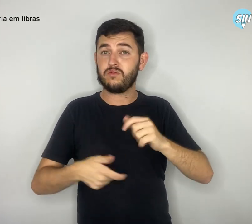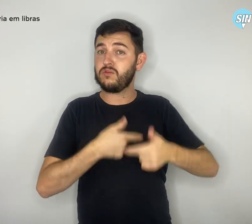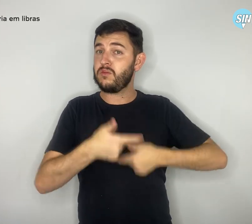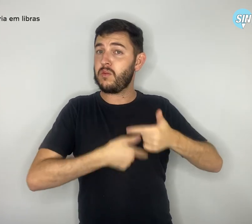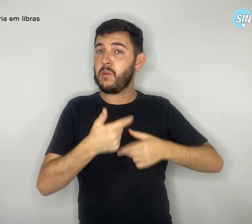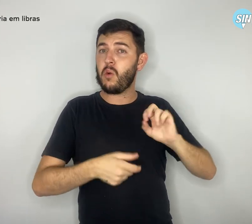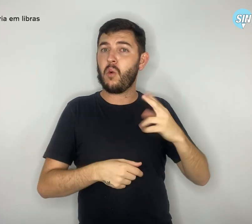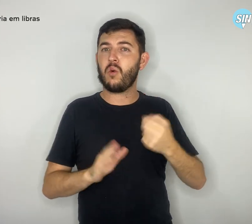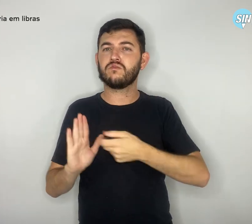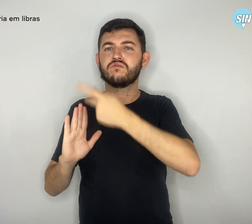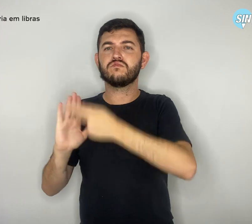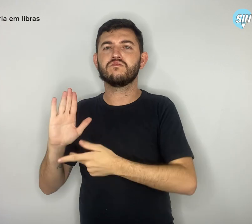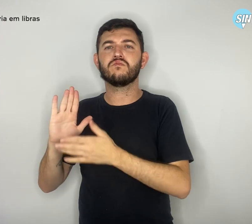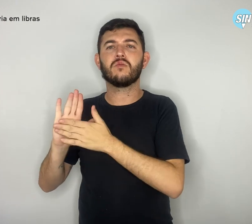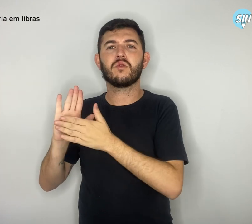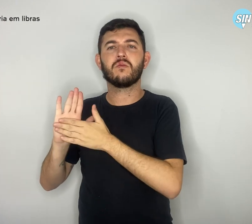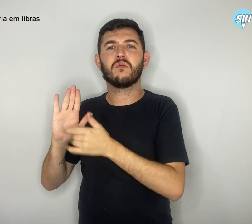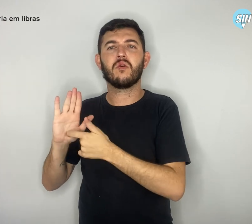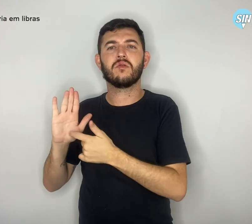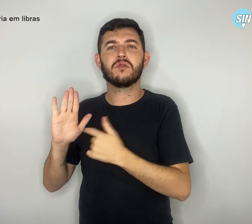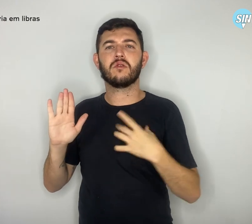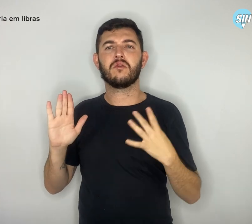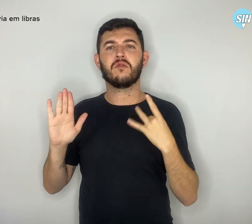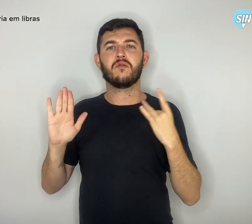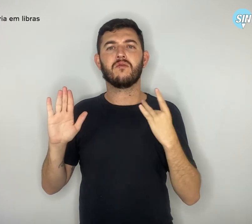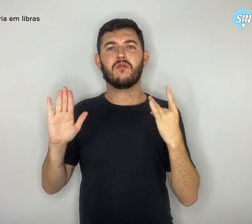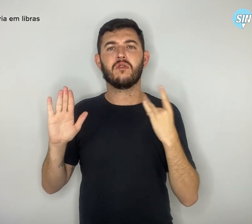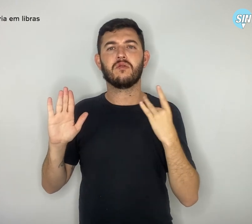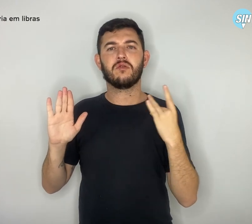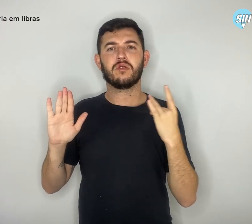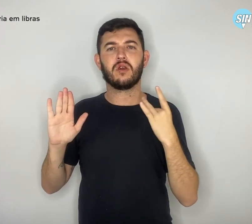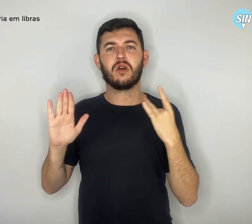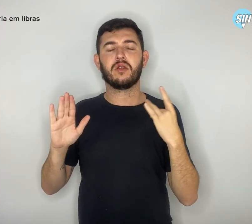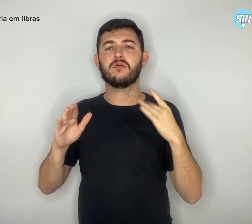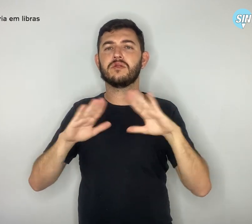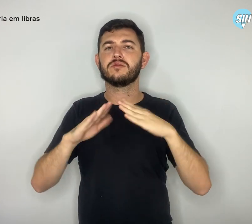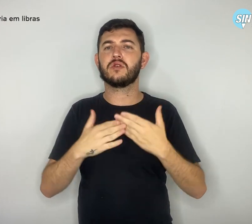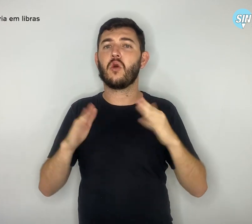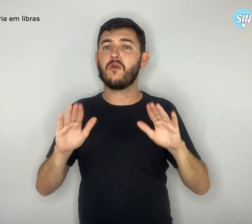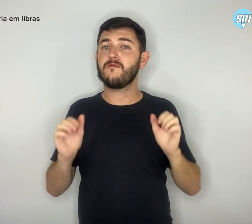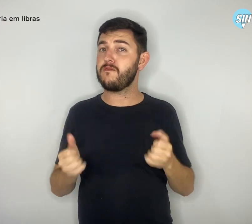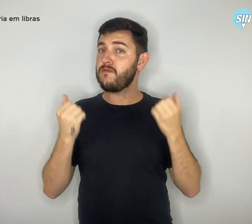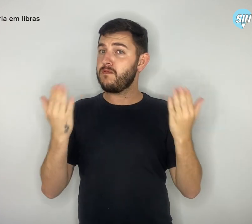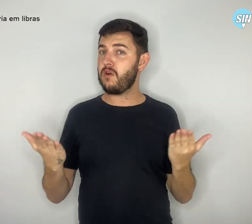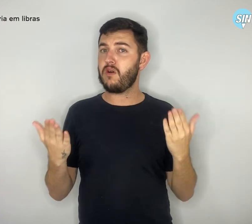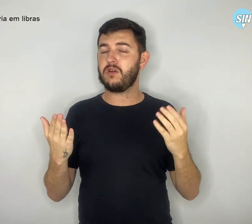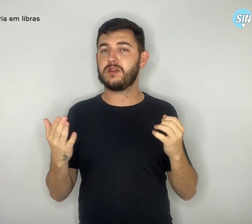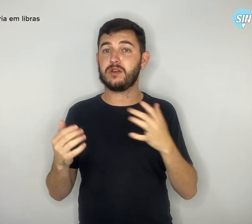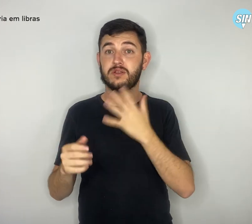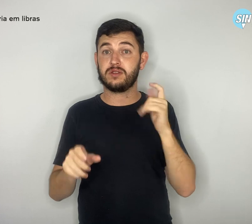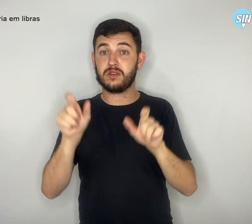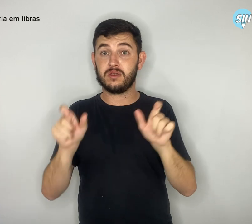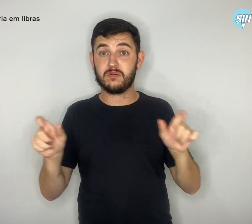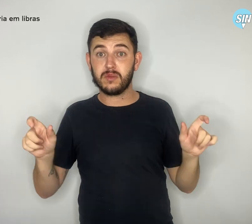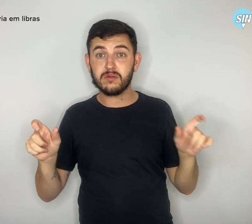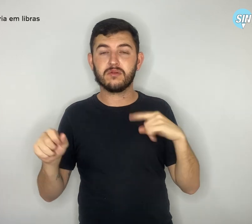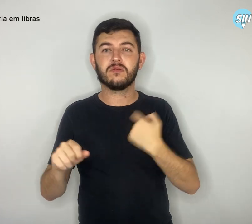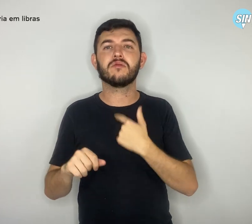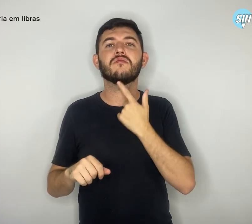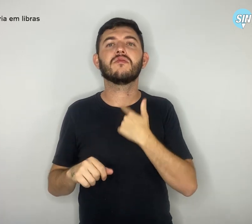projetos voluntários fora do ambiente escolar. São essas pessoas que queremos reconhecer.